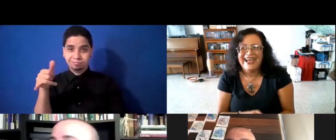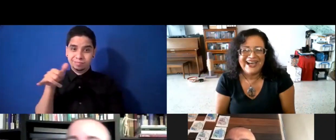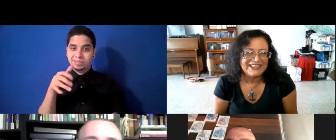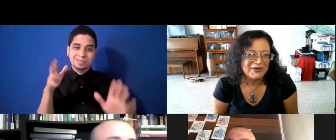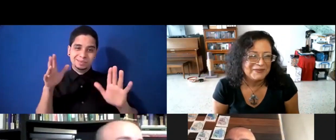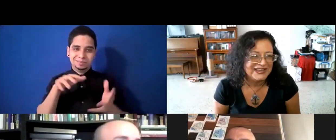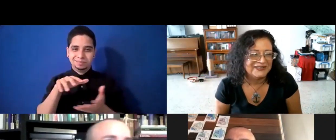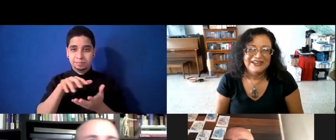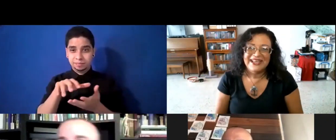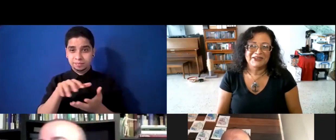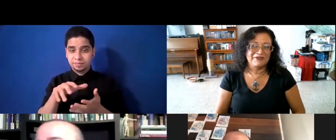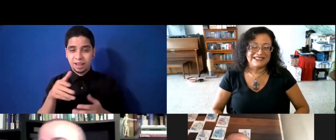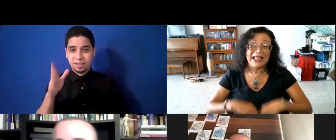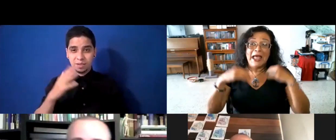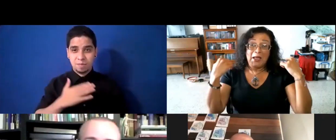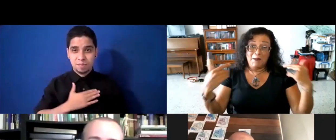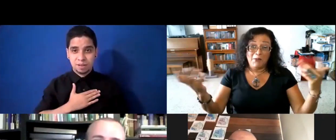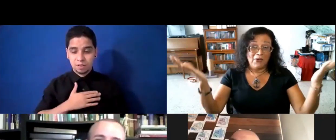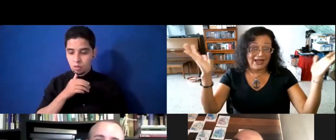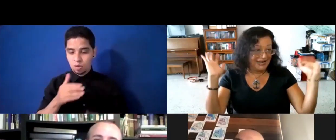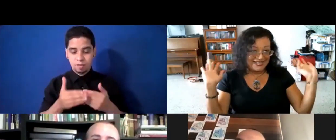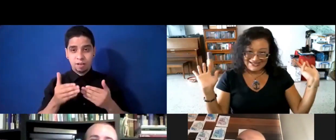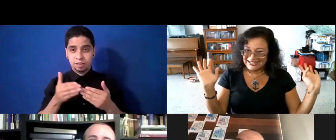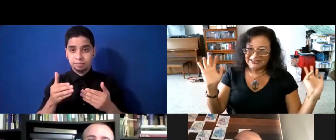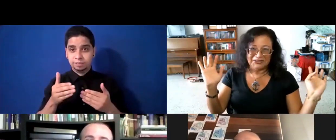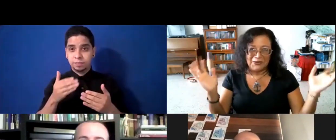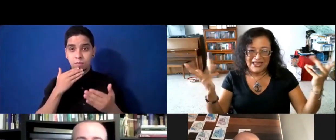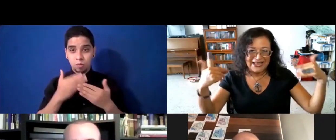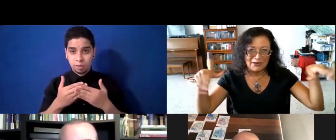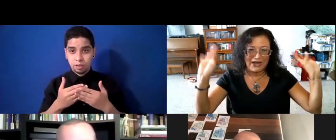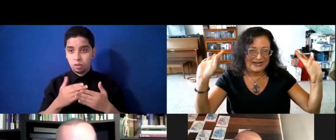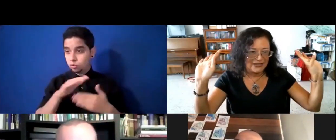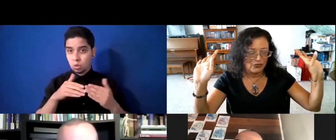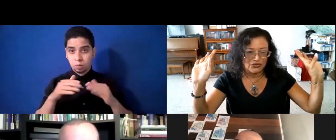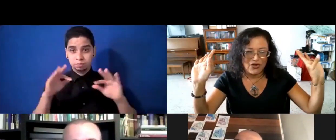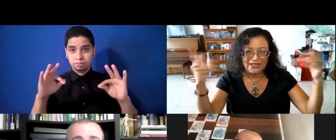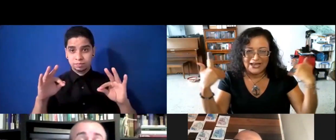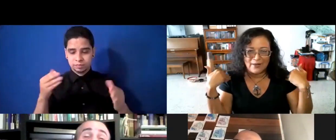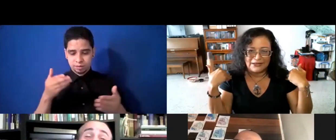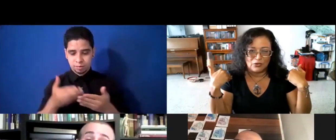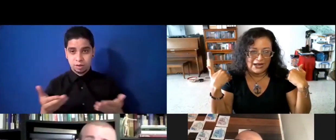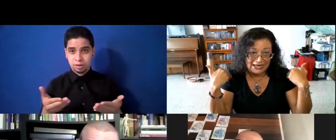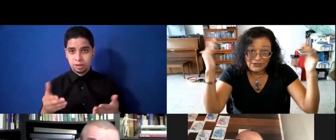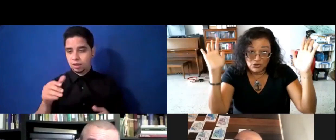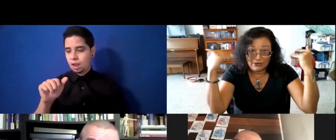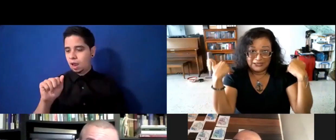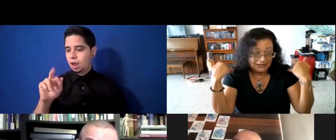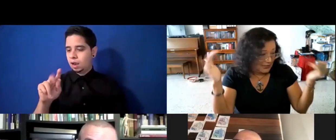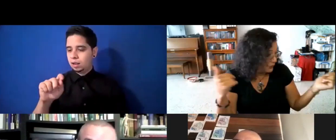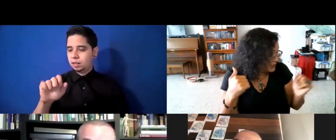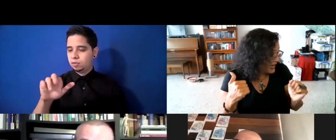¡Ay, Dios mío! Esto no es fácil. Buenas, están todos bien. Estamos en Artefusión. Adriana Pantoja aquí, yo allí. entonces